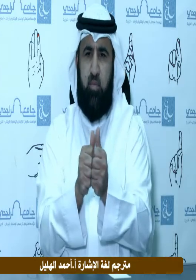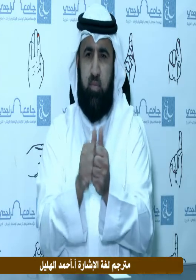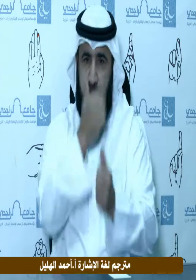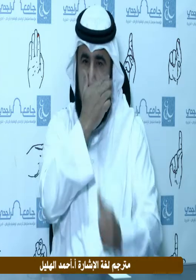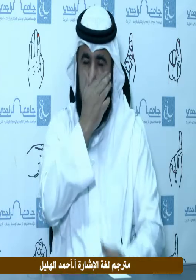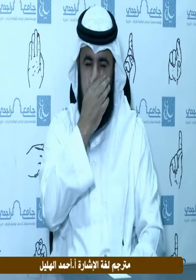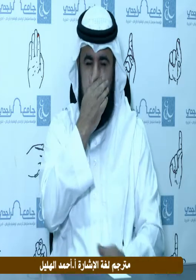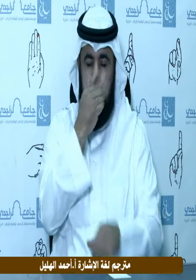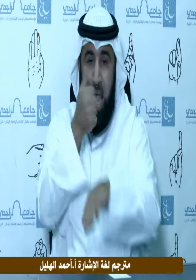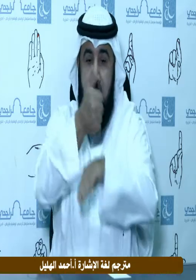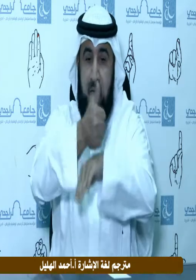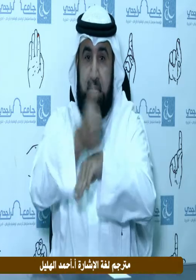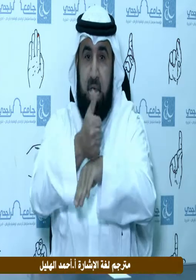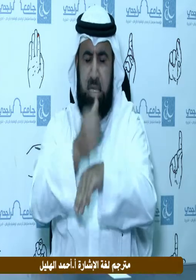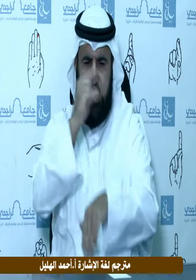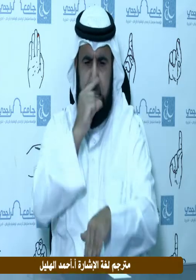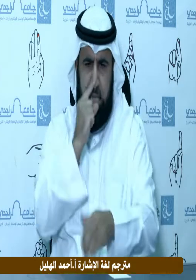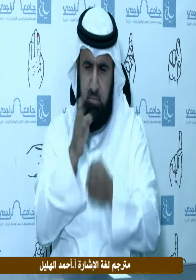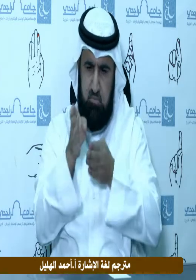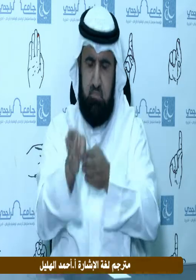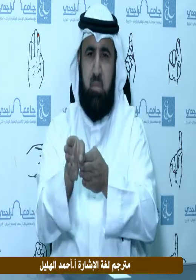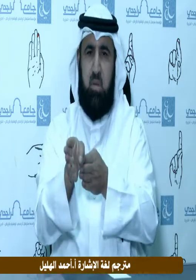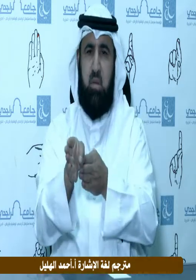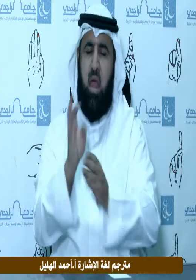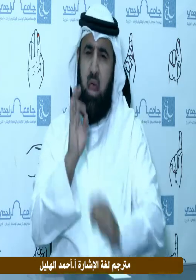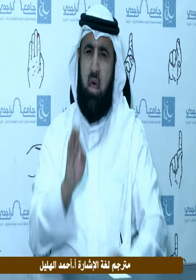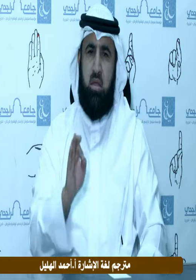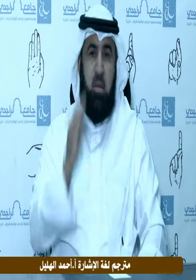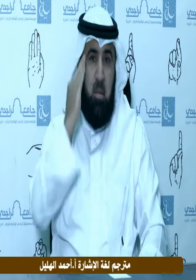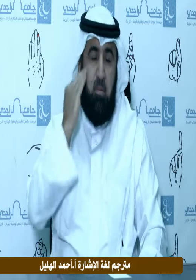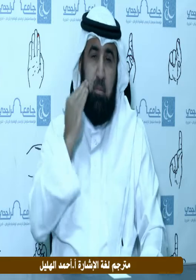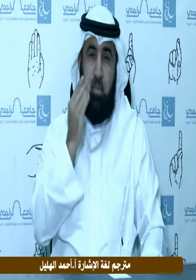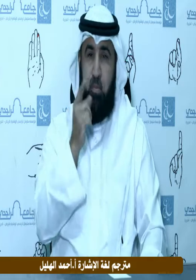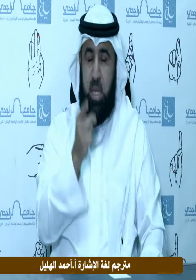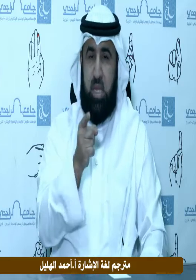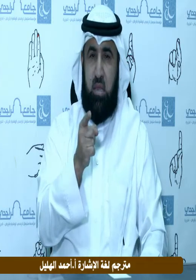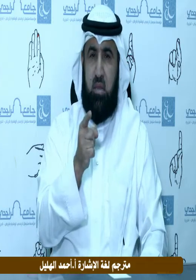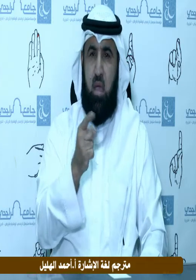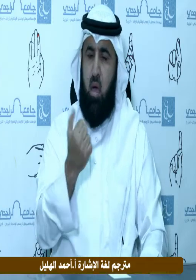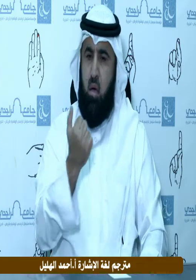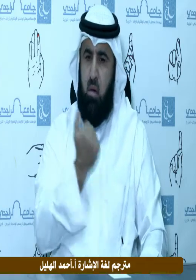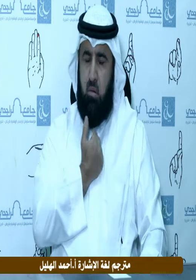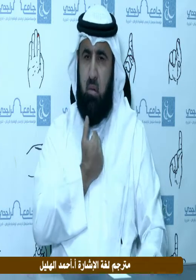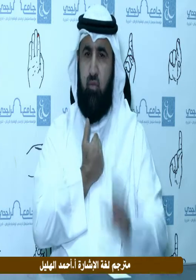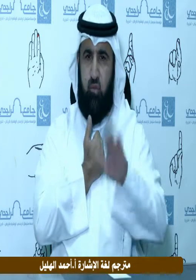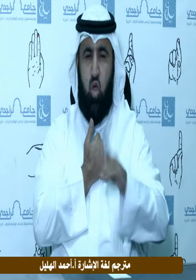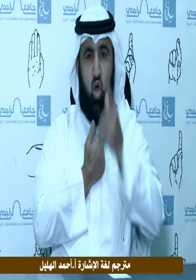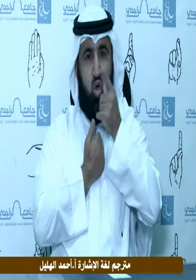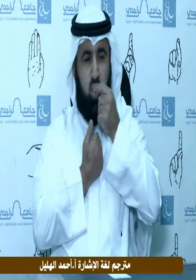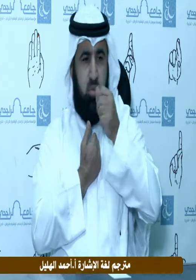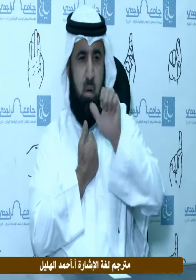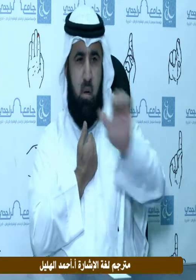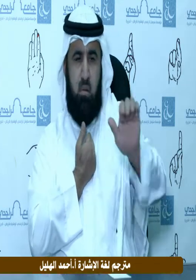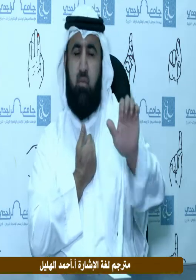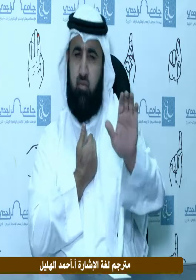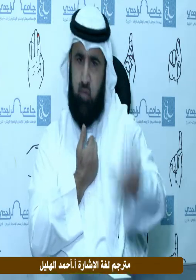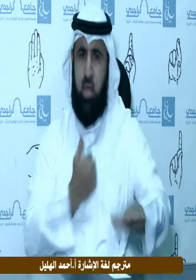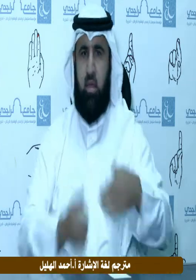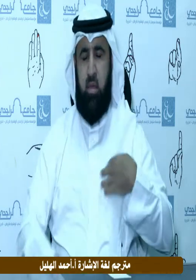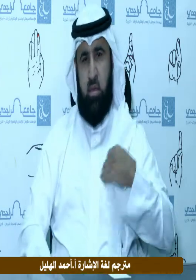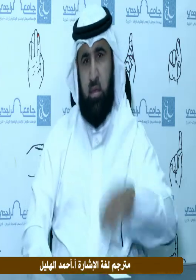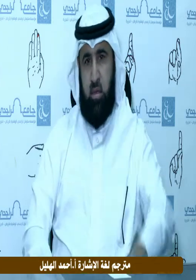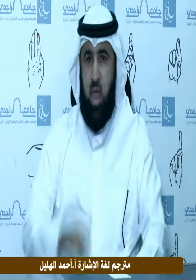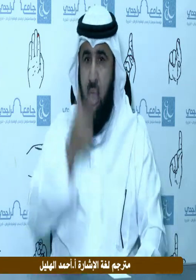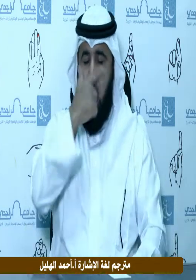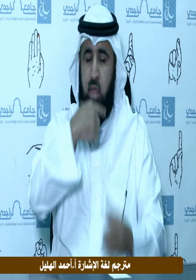أساس شرعي والمرأة يا عباد الله لها حقها وللزوج حقه والنبي صلى